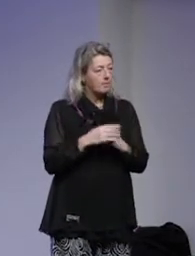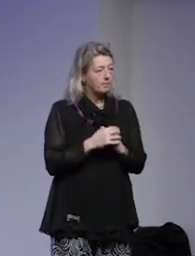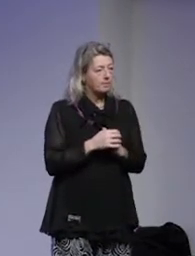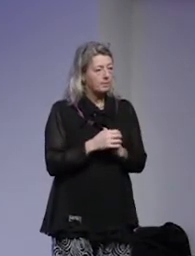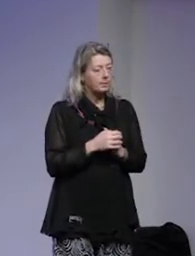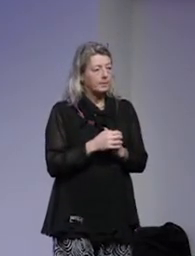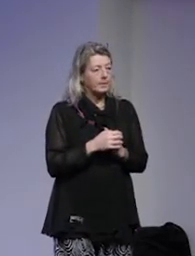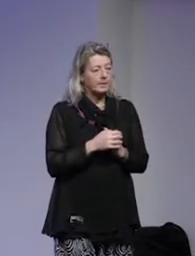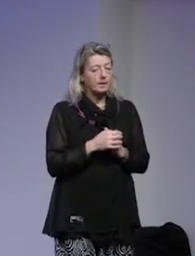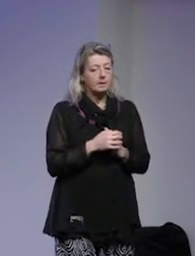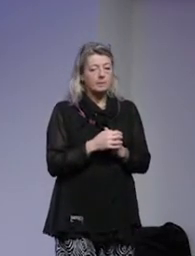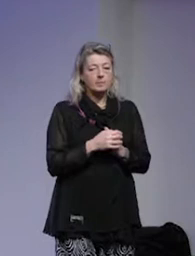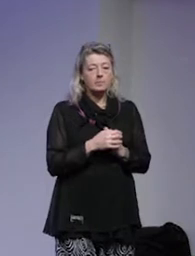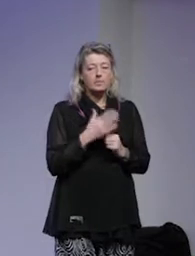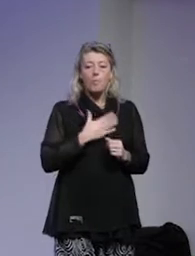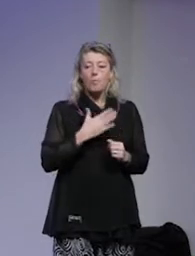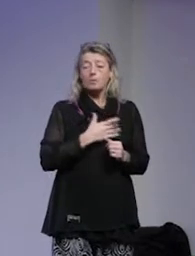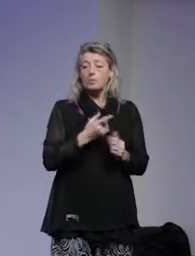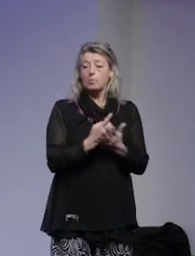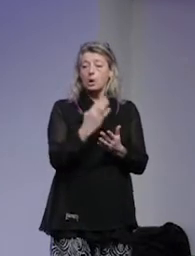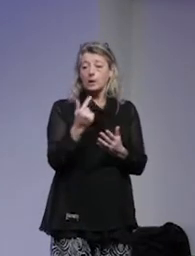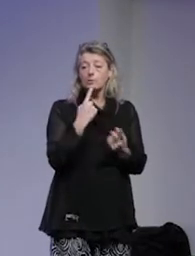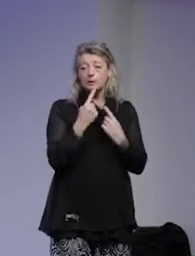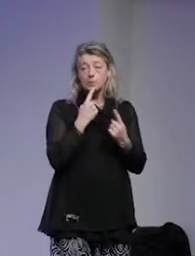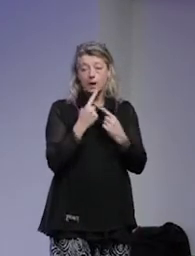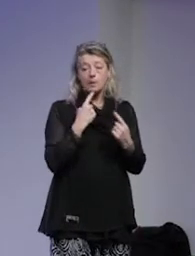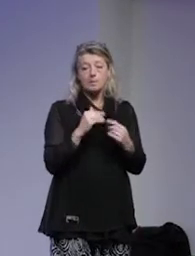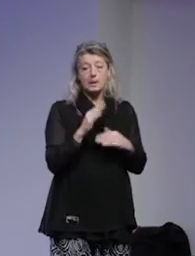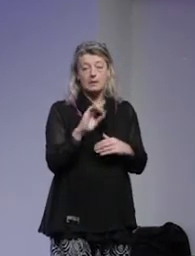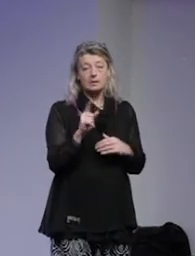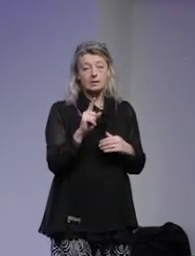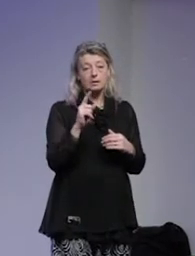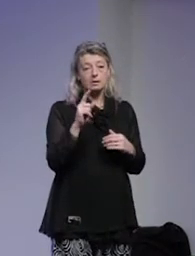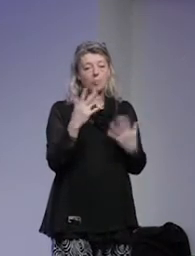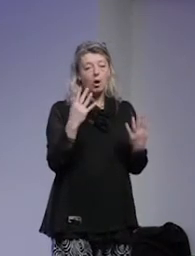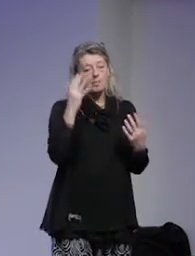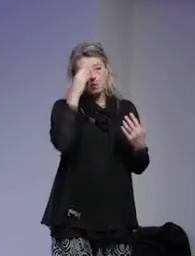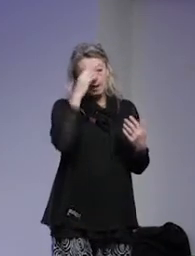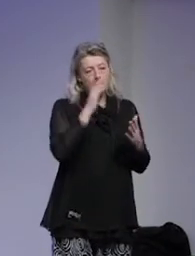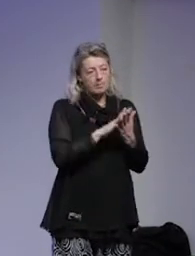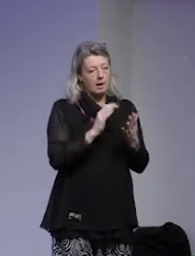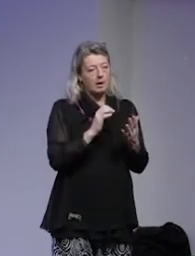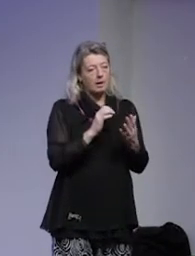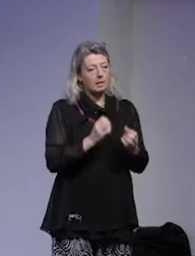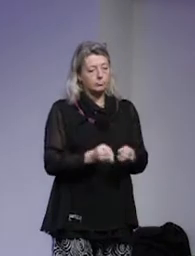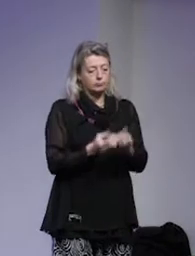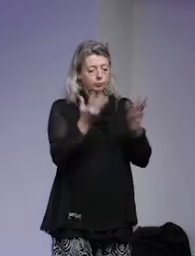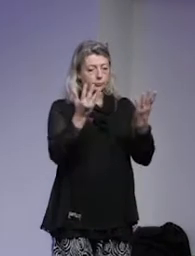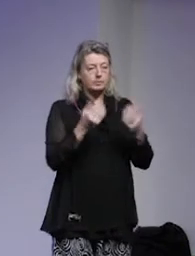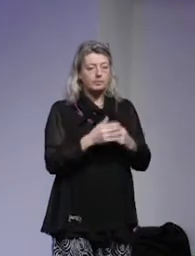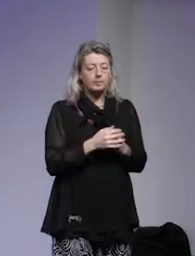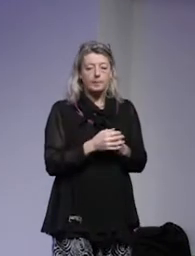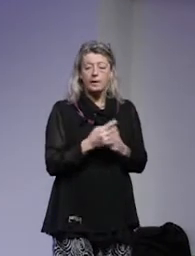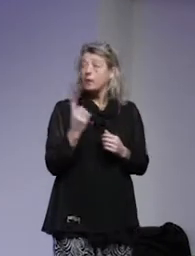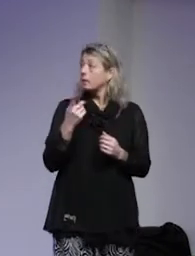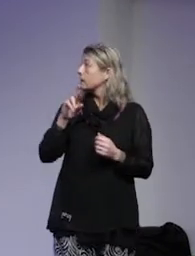istället. Hur som helst hoppas jag att vi får möjlighet att diskutera problematiken med detta lite närmare senare. Detta är